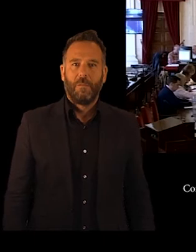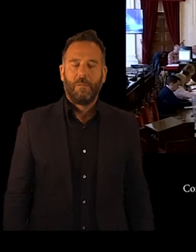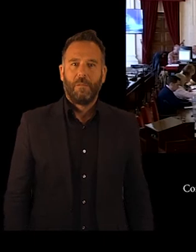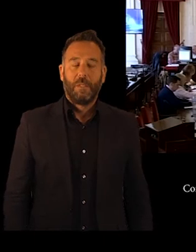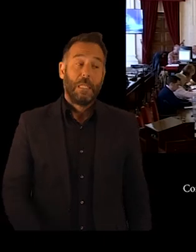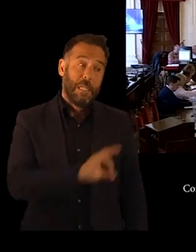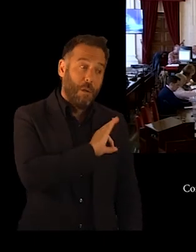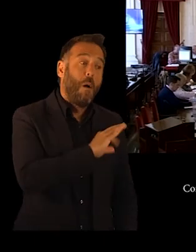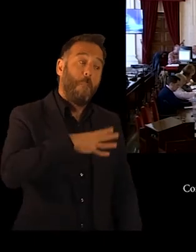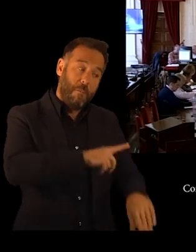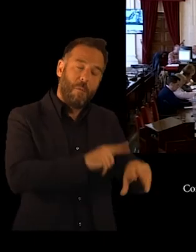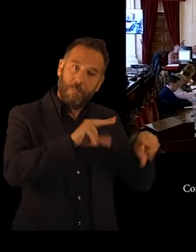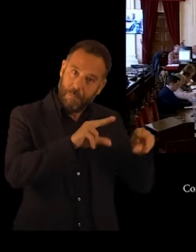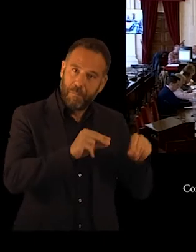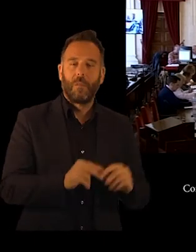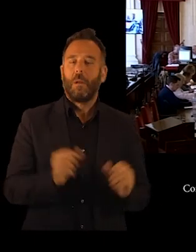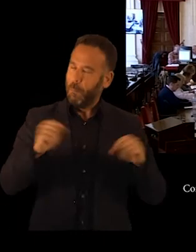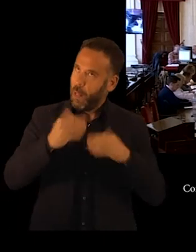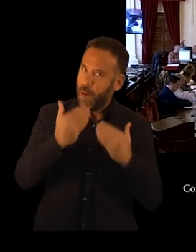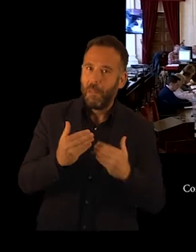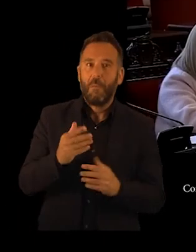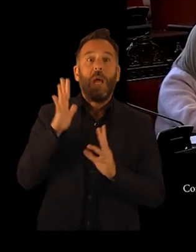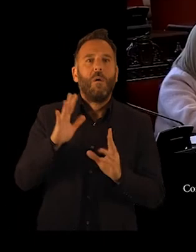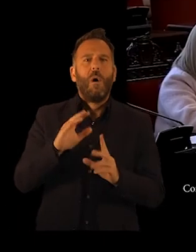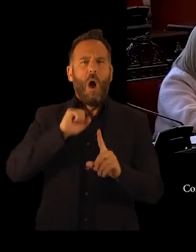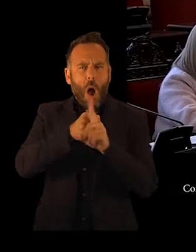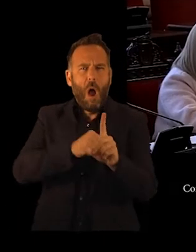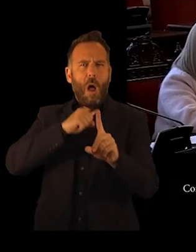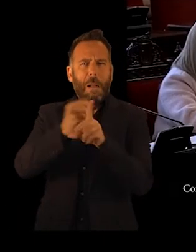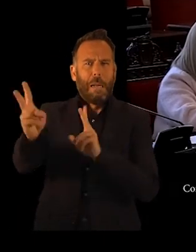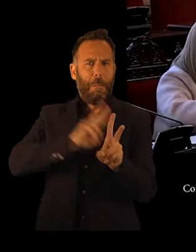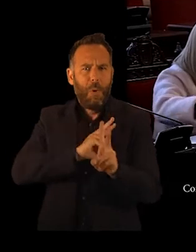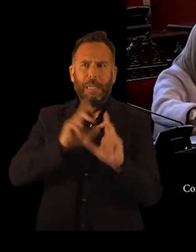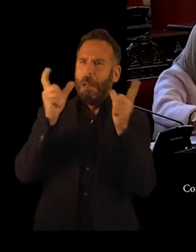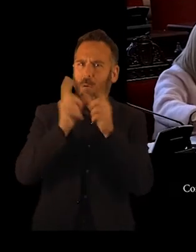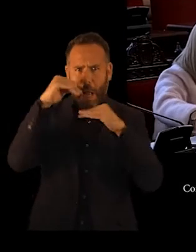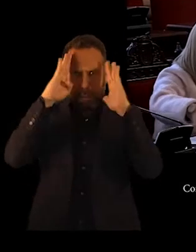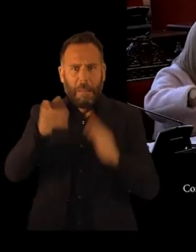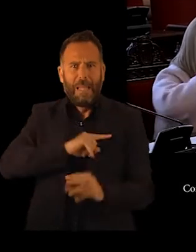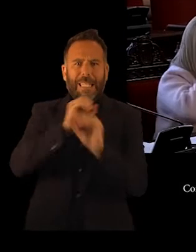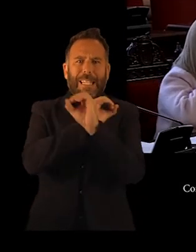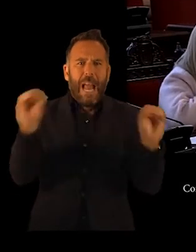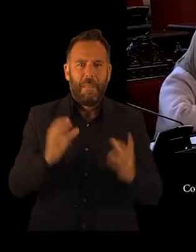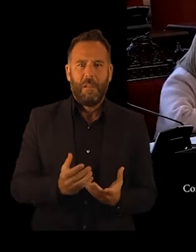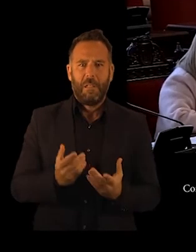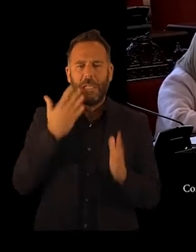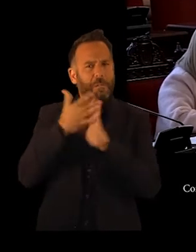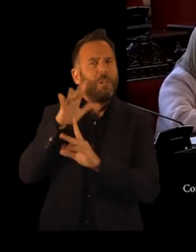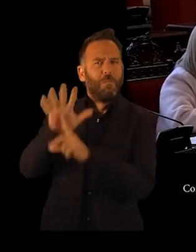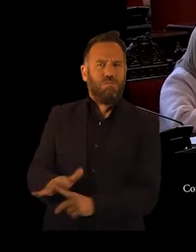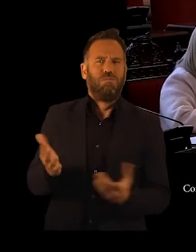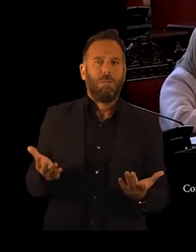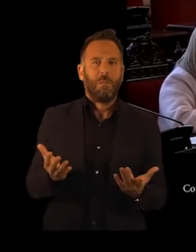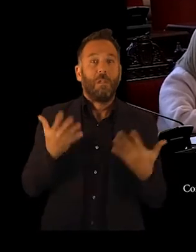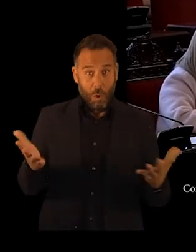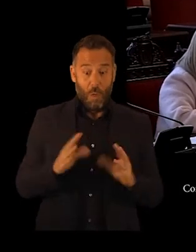Señora Bázalo, para terminar, por favor. Gracias. No han tenido ninguna respuesta ni ninguna reunión para atender a sus demandas y reivindicaciones. Desde el Grupo Popular